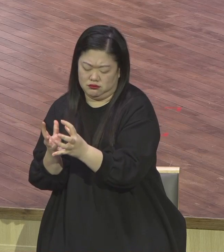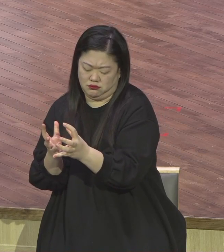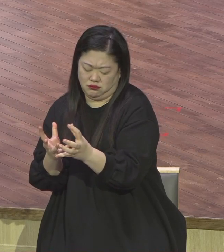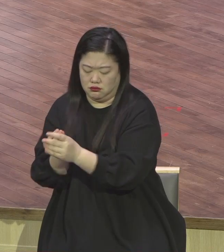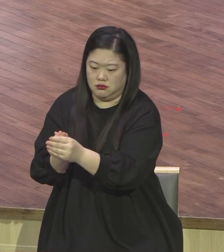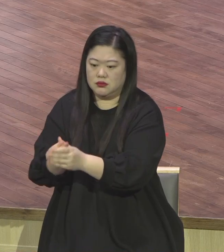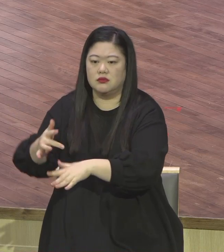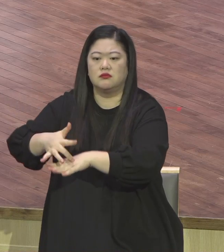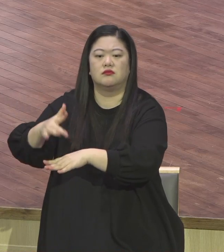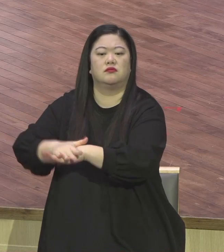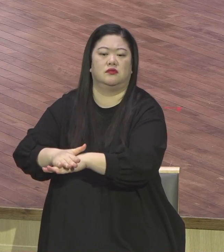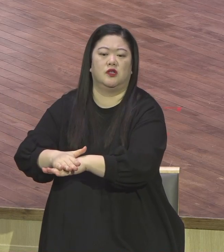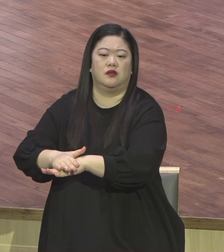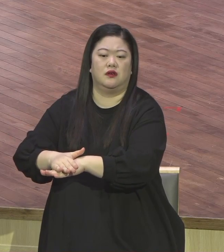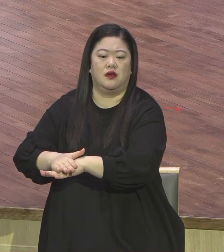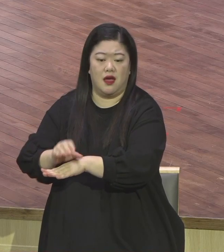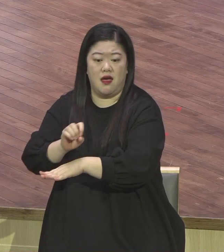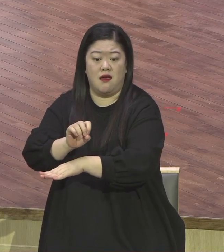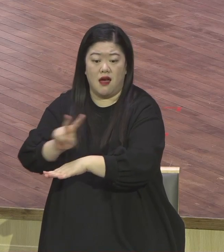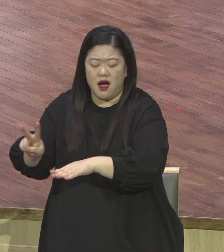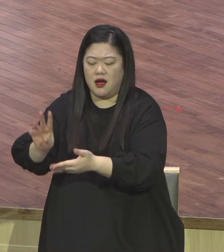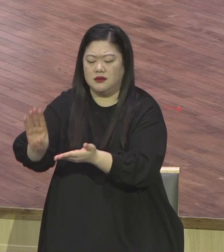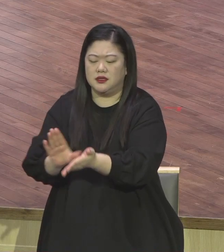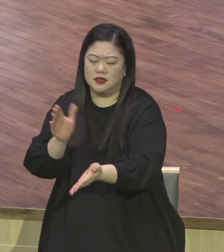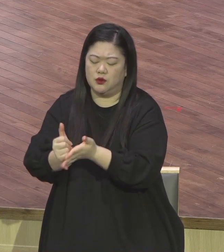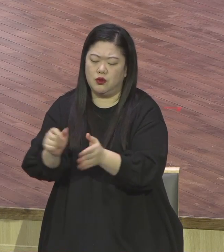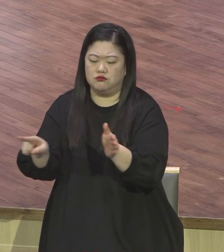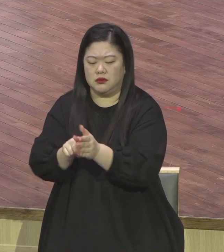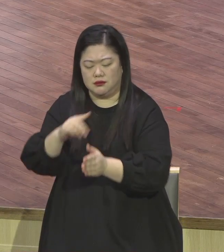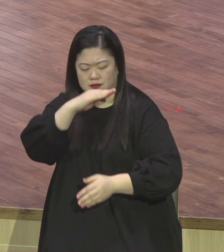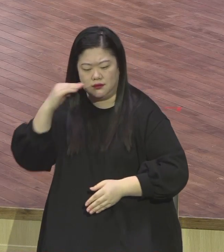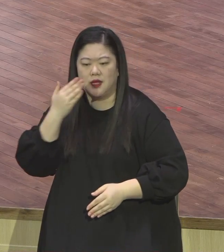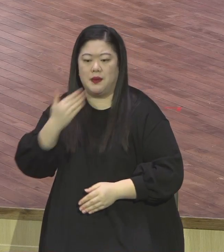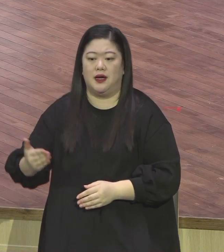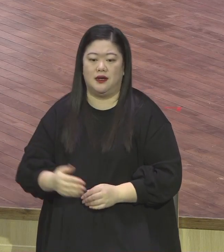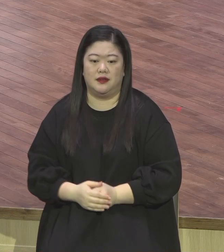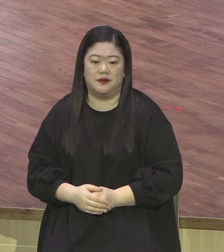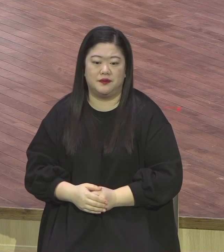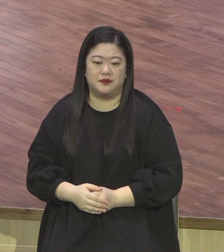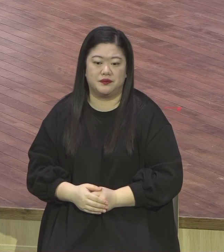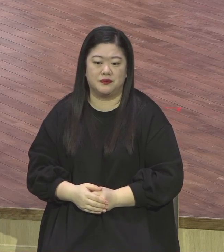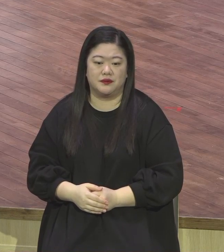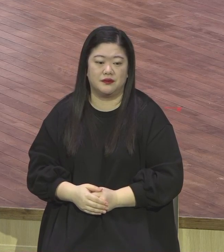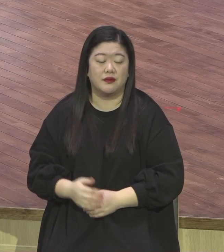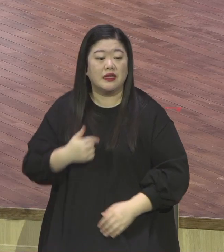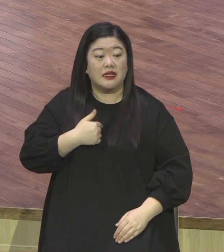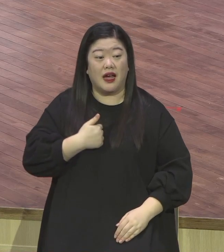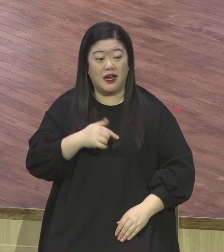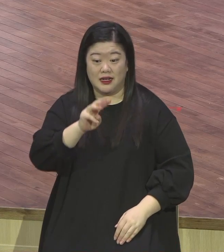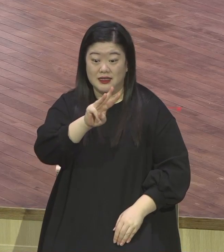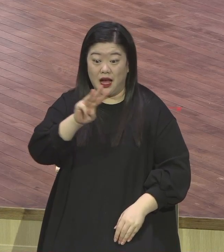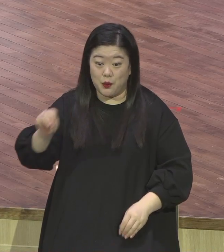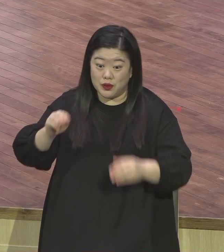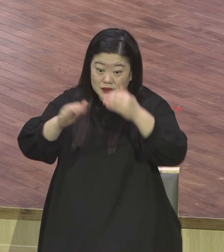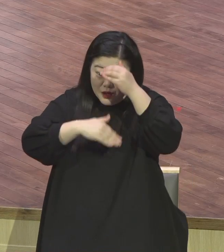오직 그리스도를 결론 내시기 바랍니다 우리 교회는 정말 그런 분들이 대부분이에요 정말 그리스도의